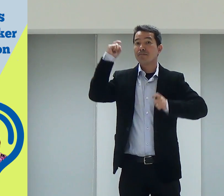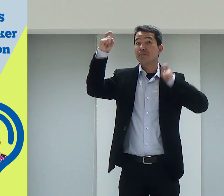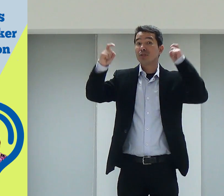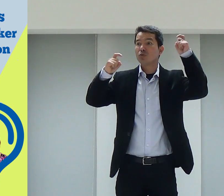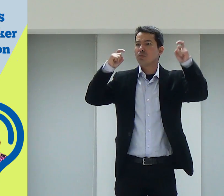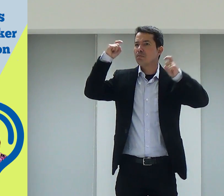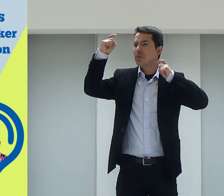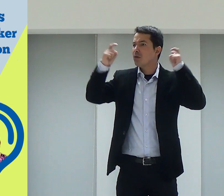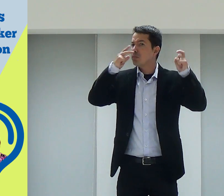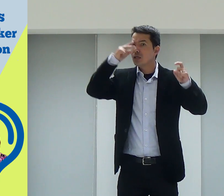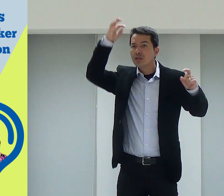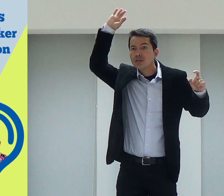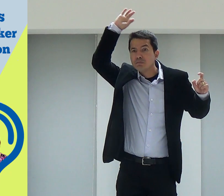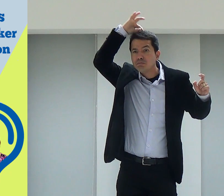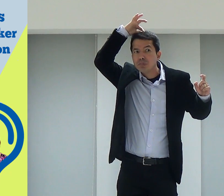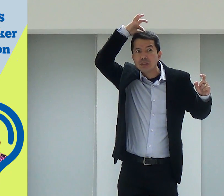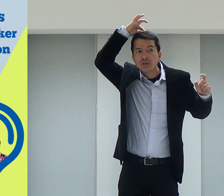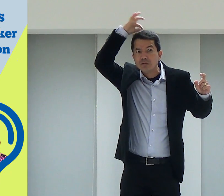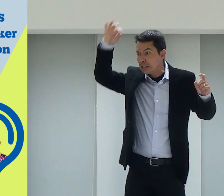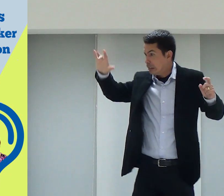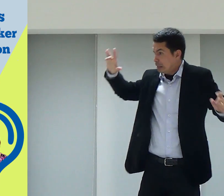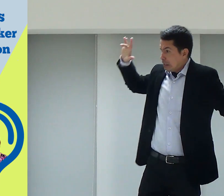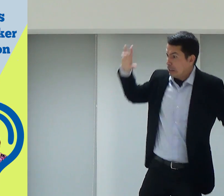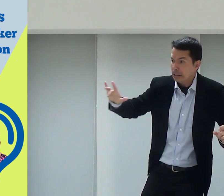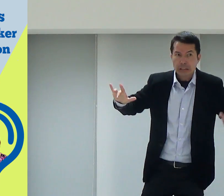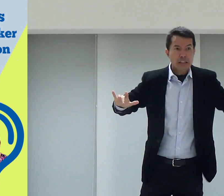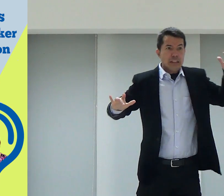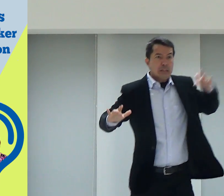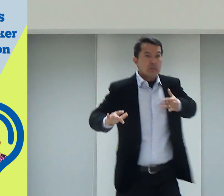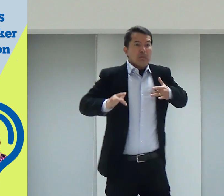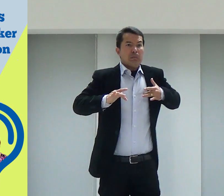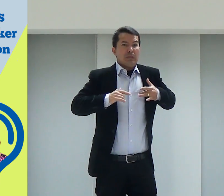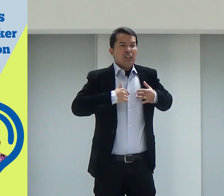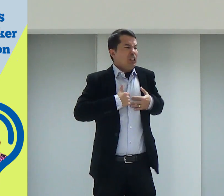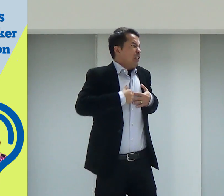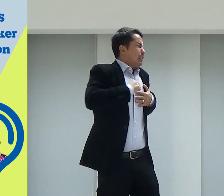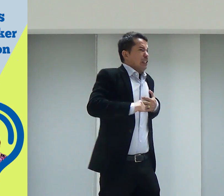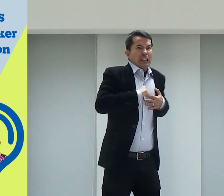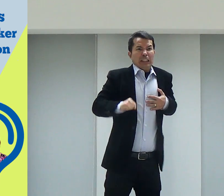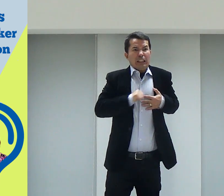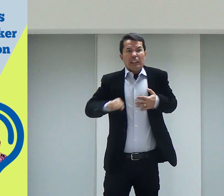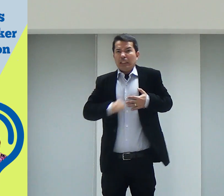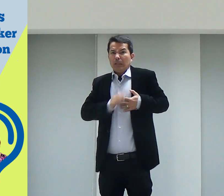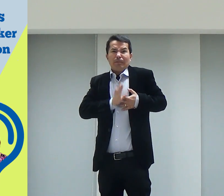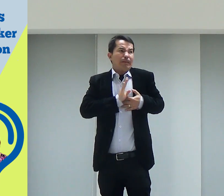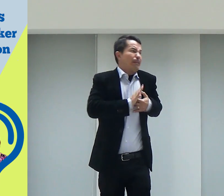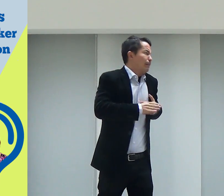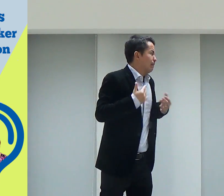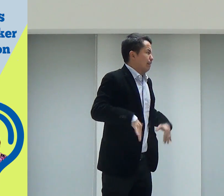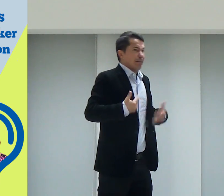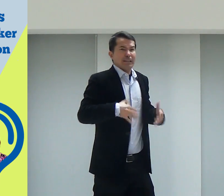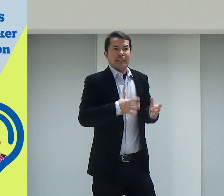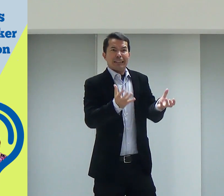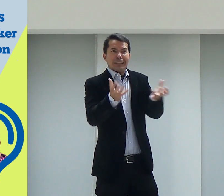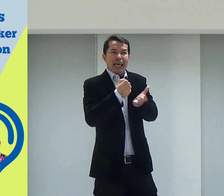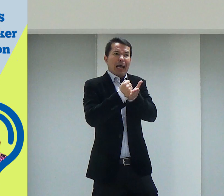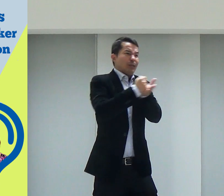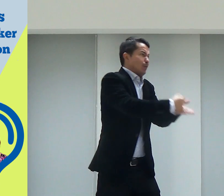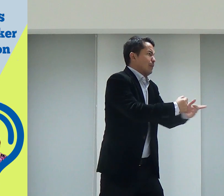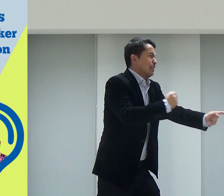Daí ela começou a se preocupar. Parece que foi coisa do espírito que tocou no coração dela. E o coração dela acelerou e começou, ai, eu